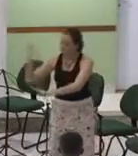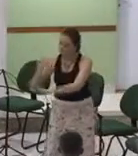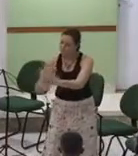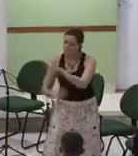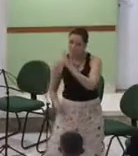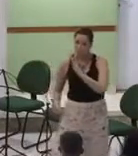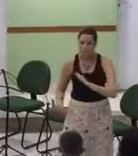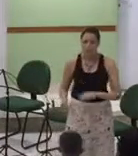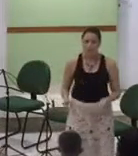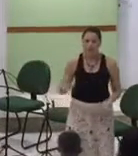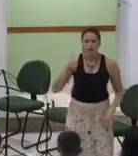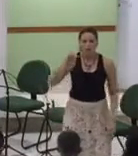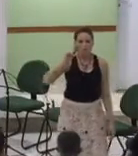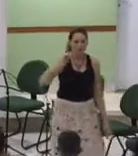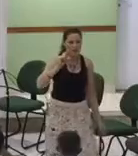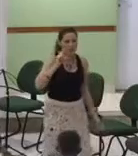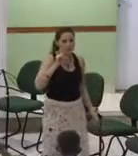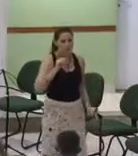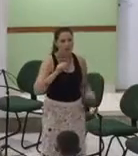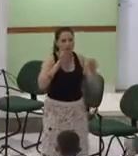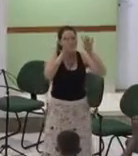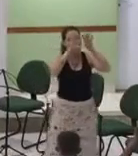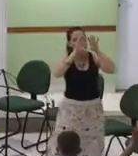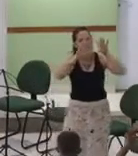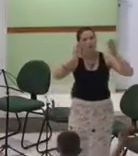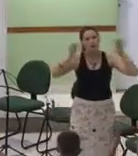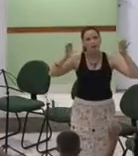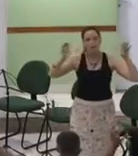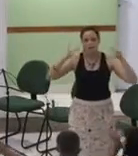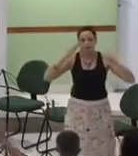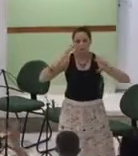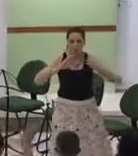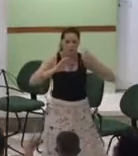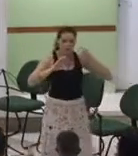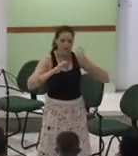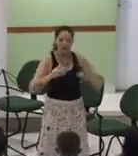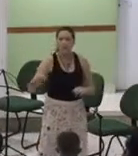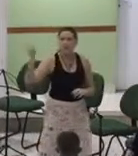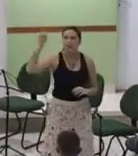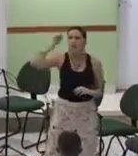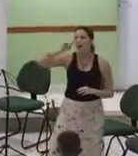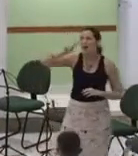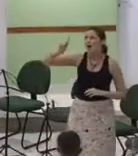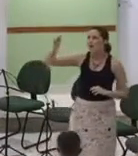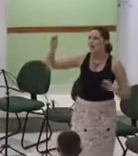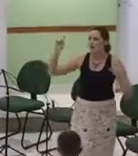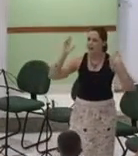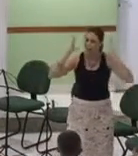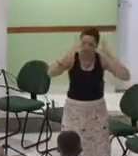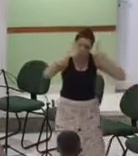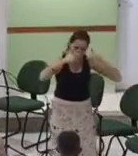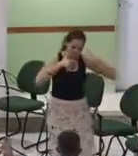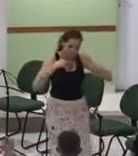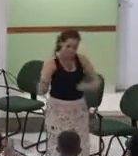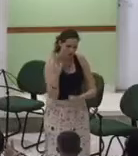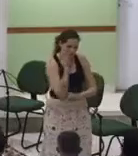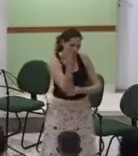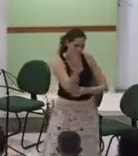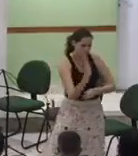As aves do céu cantam para ti As feras do campo